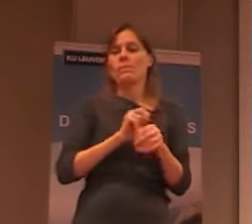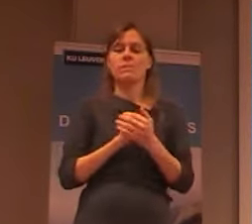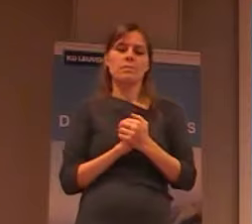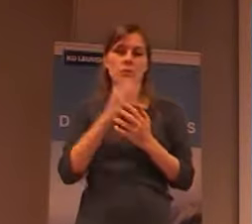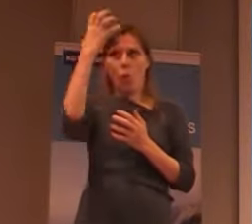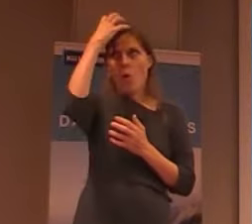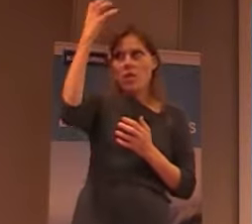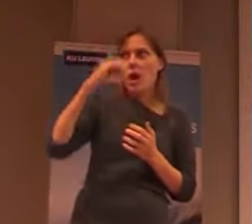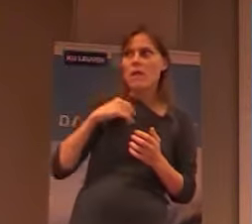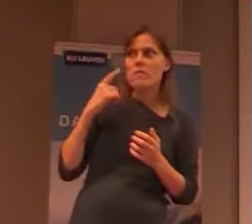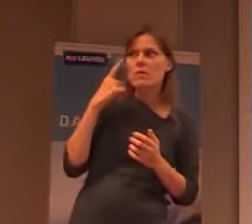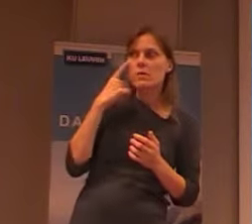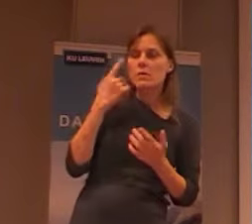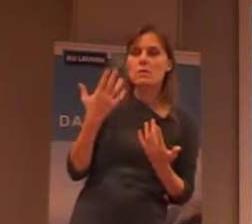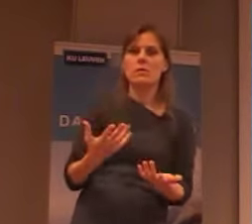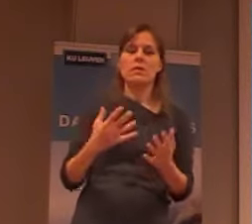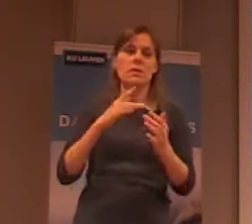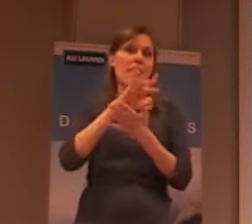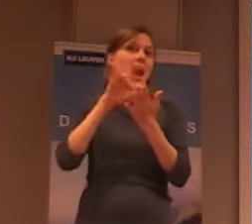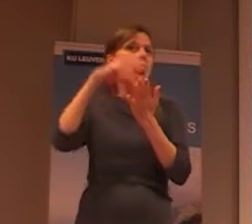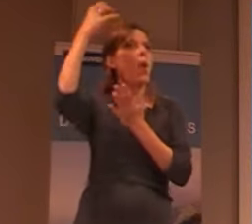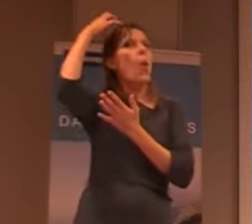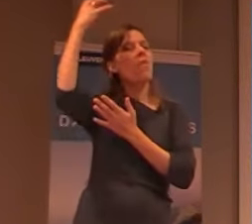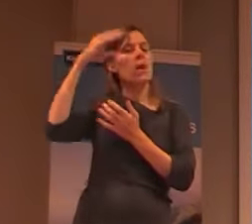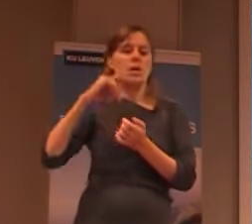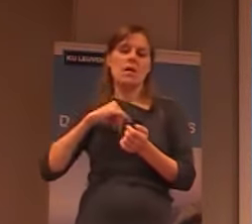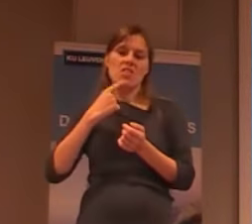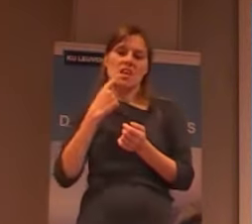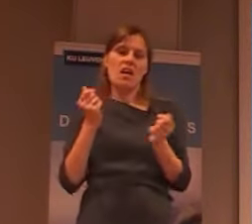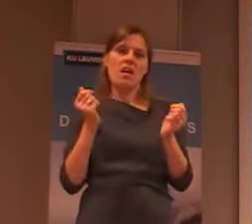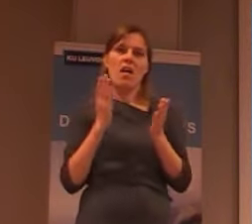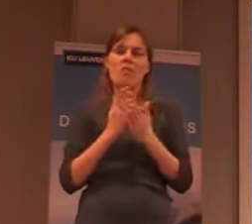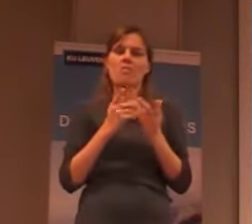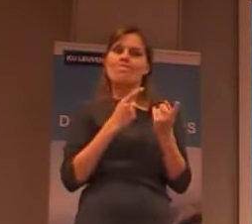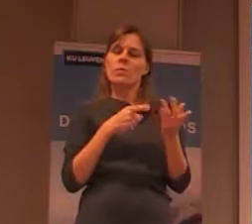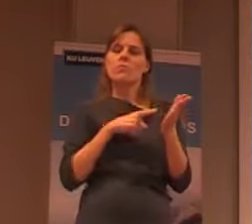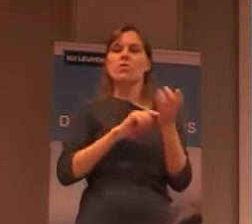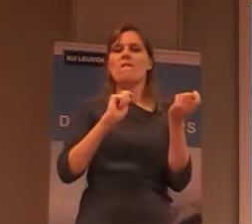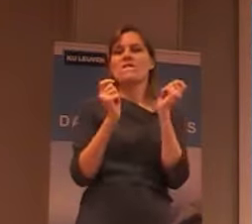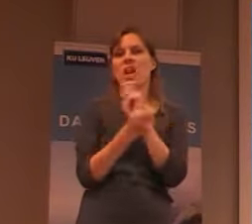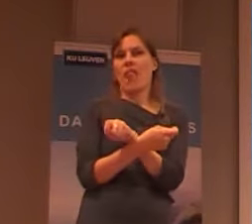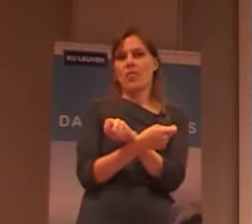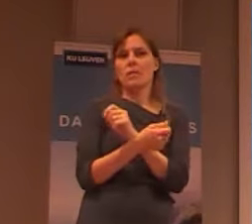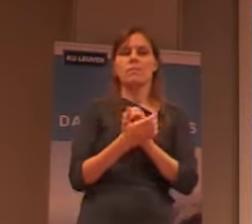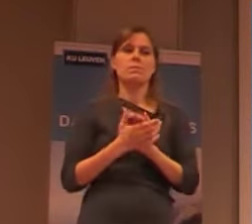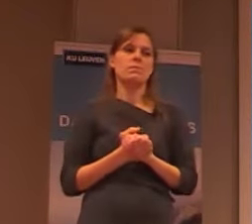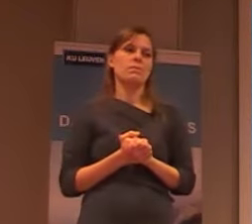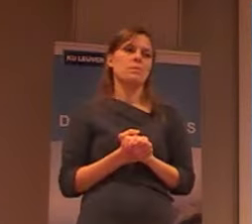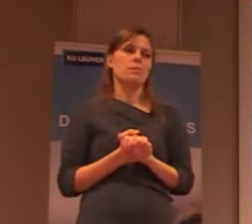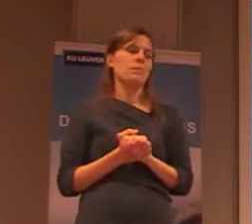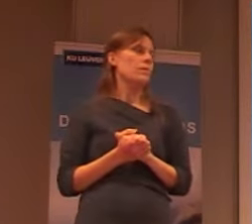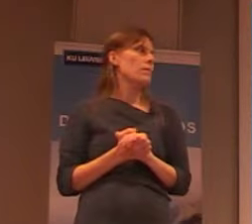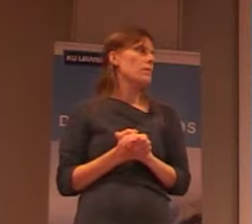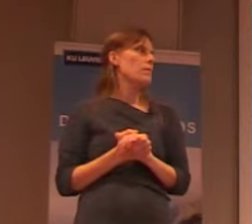opgepikt, en die heeft gezegd, de centrale overheid heeft dat opgepikt, en die heeft gezegd, we gaan daar iets aan doen. Dus, die maken eigenlijk vrij